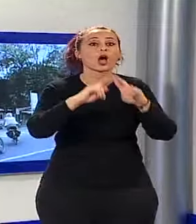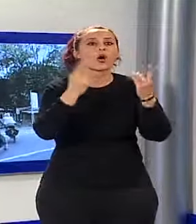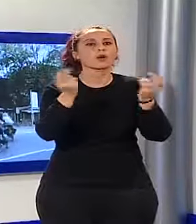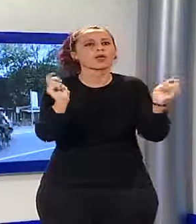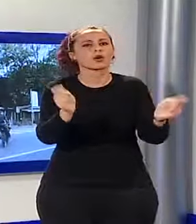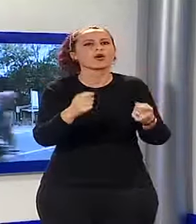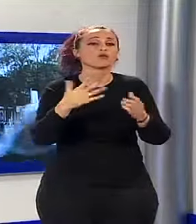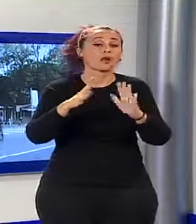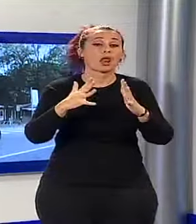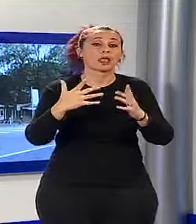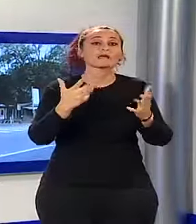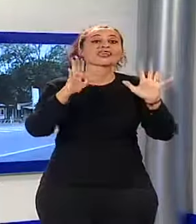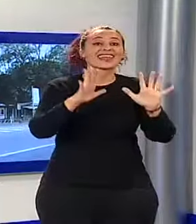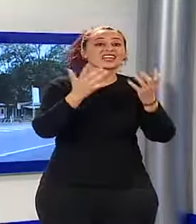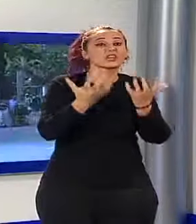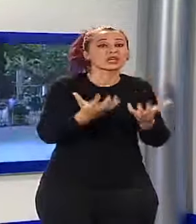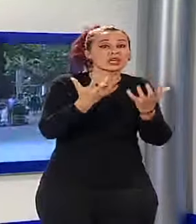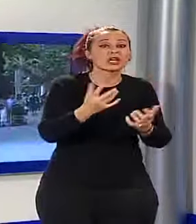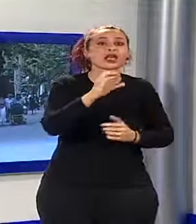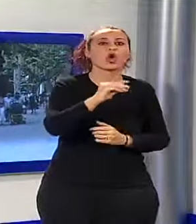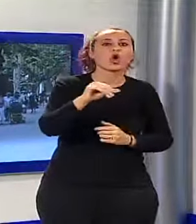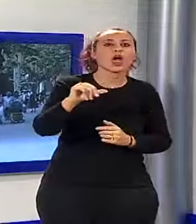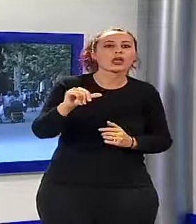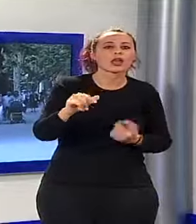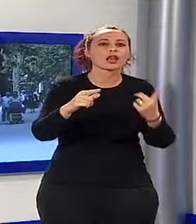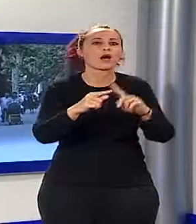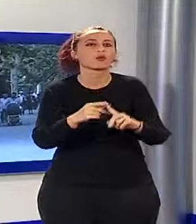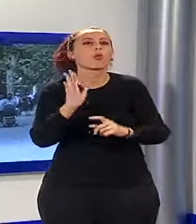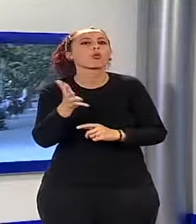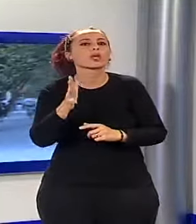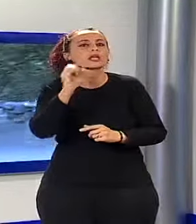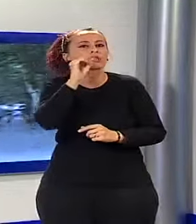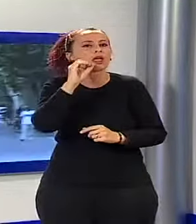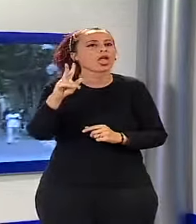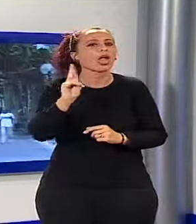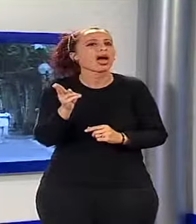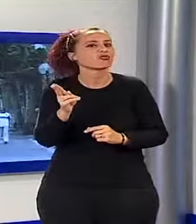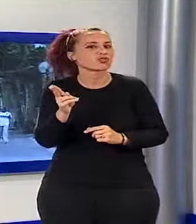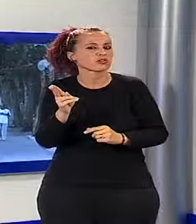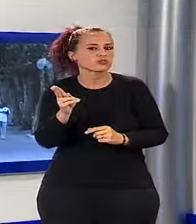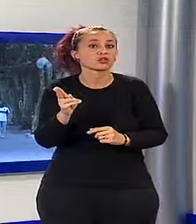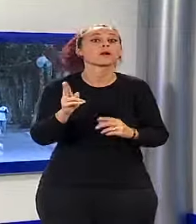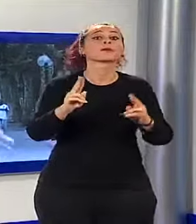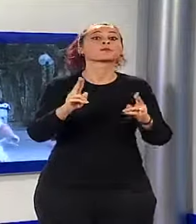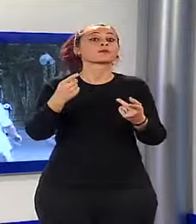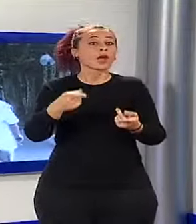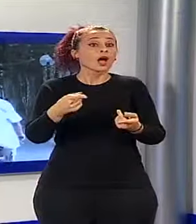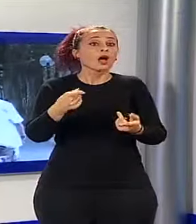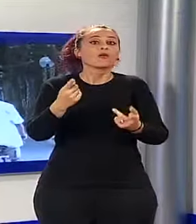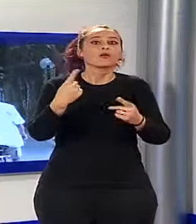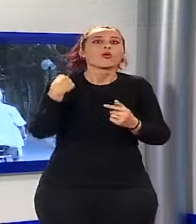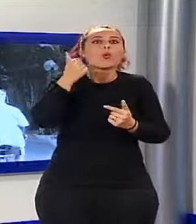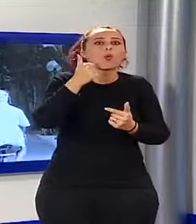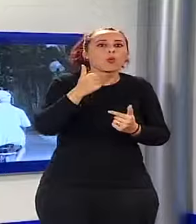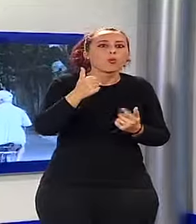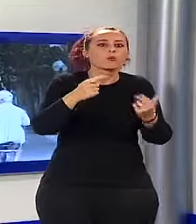30 di ascici. Nel corso degli arresti sono stati sequestrati anche 23 mila Euro in contatti e complessivamente un chilo